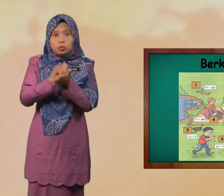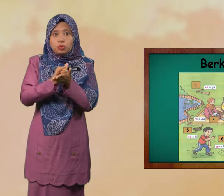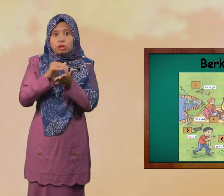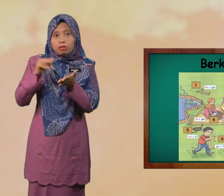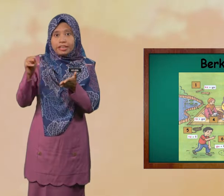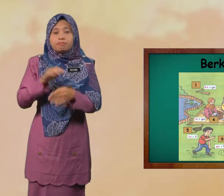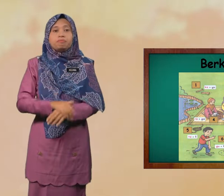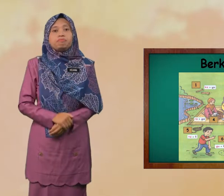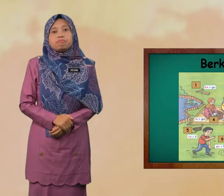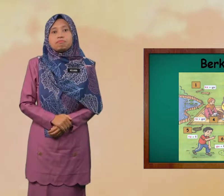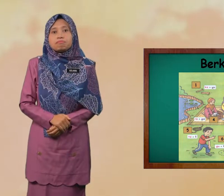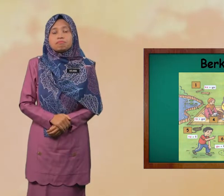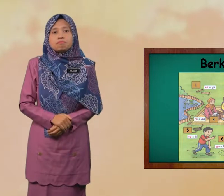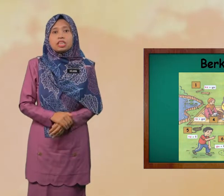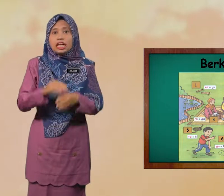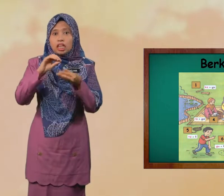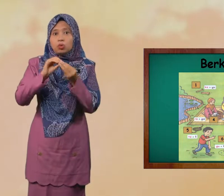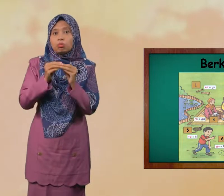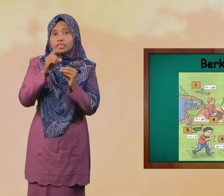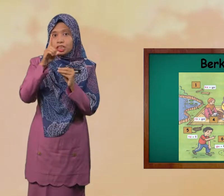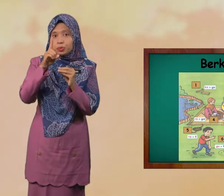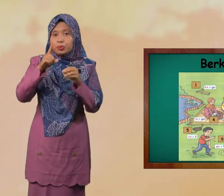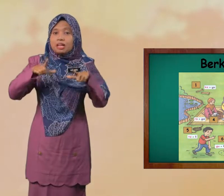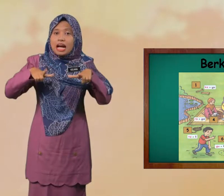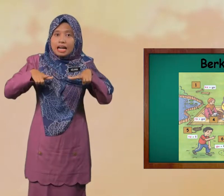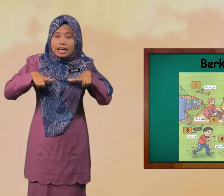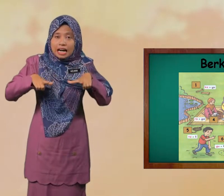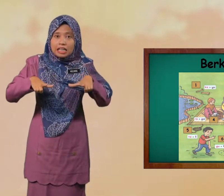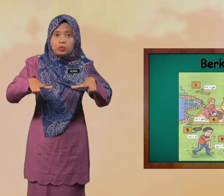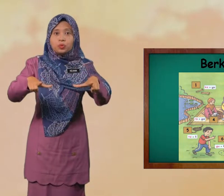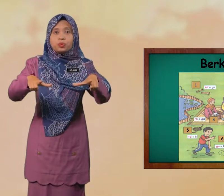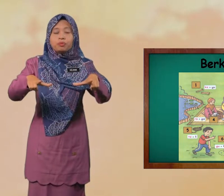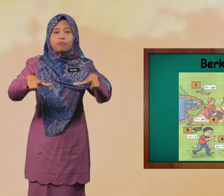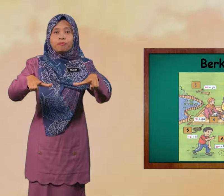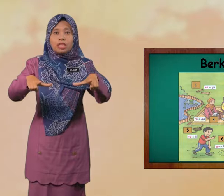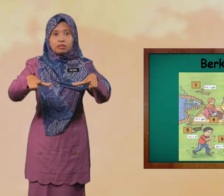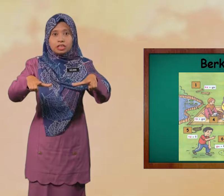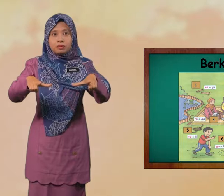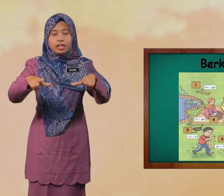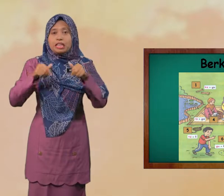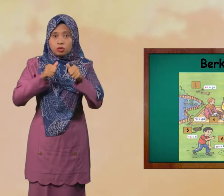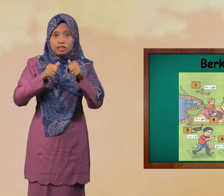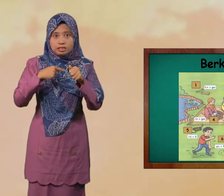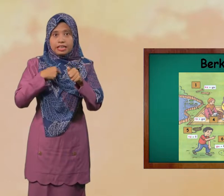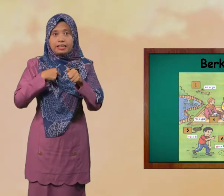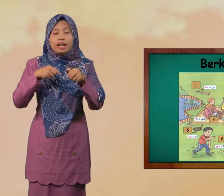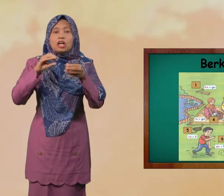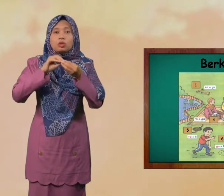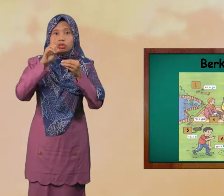Murid-murid Nombor Satu Kayu Ikut Saya Nombor